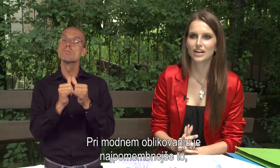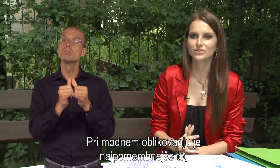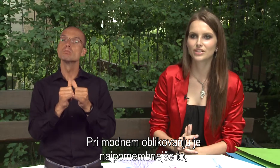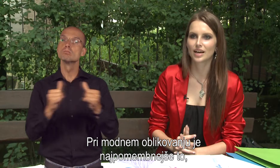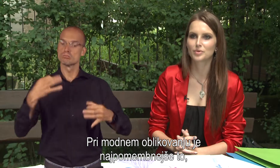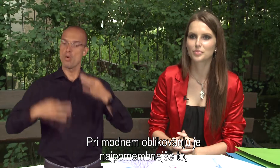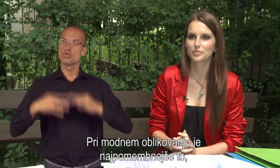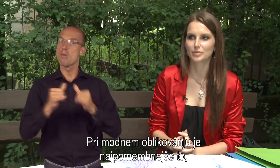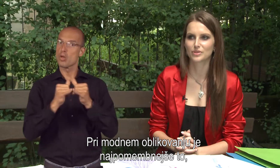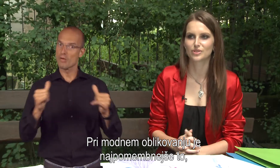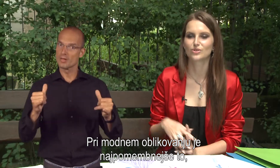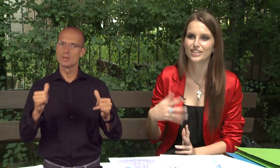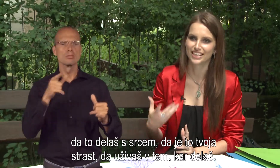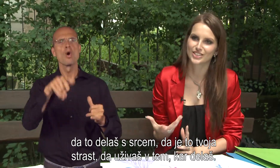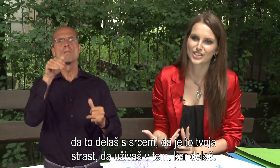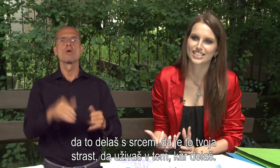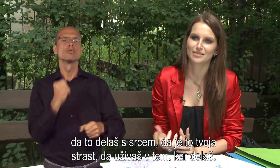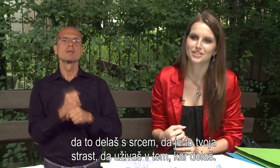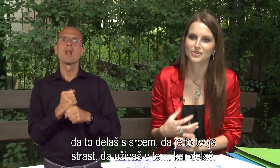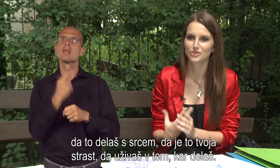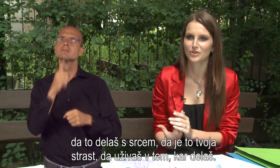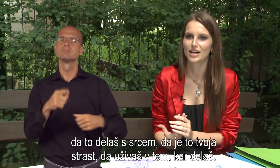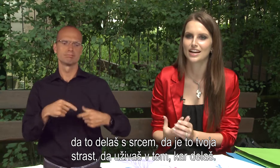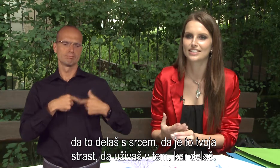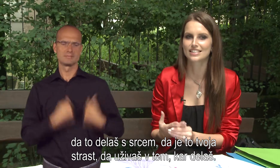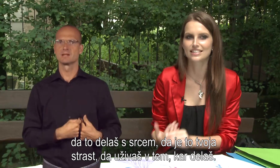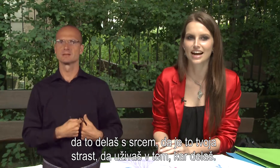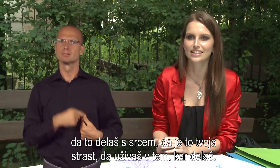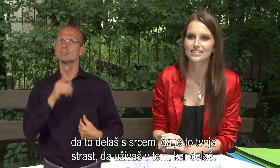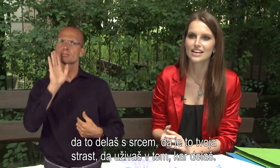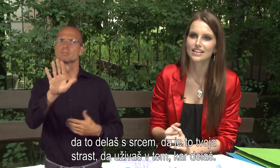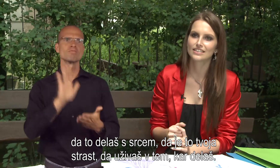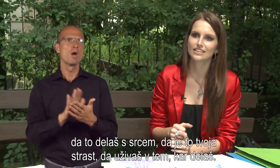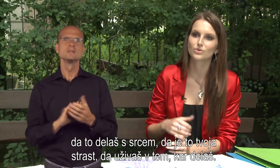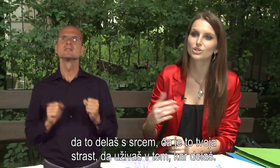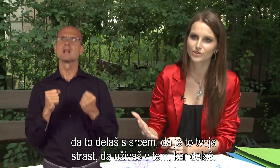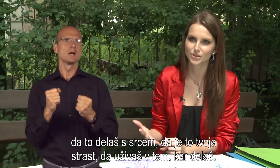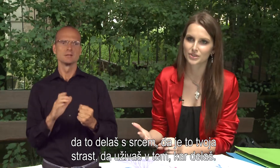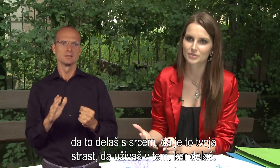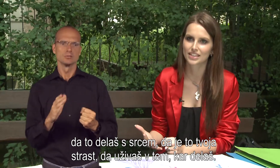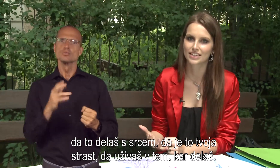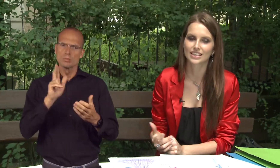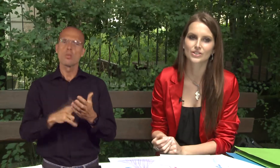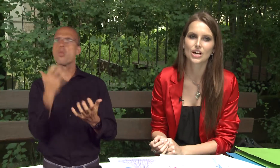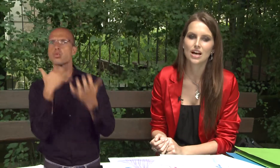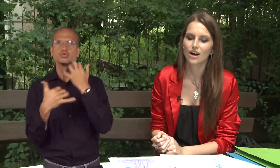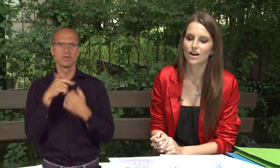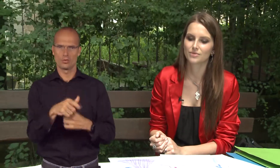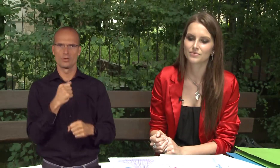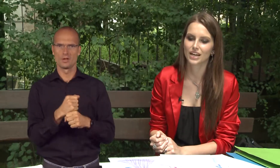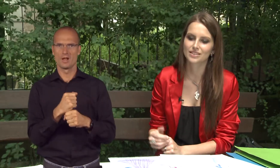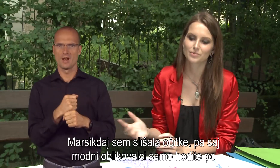oblikovanju je najbolj pomembno, da to delaš srcem, da je to tvoja res strast, da uživaš v tem, kar delaš.